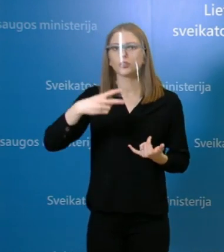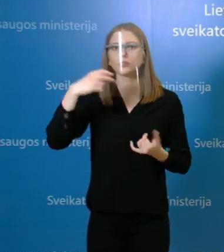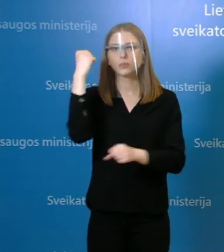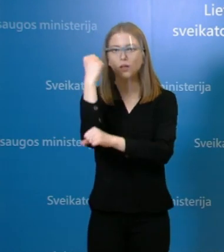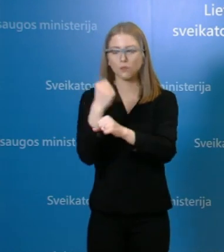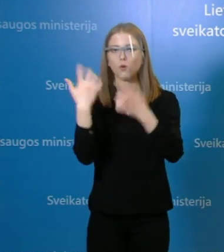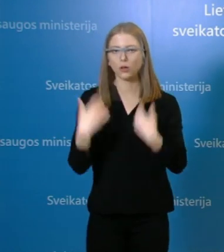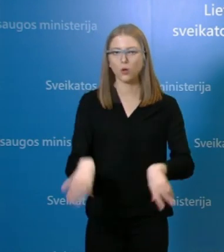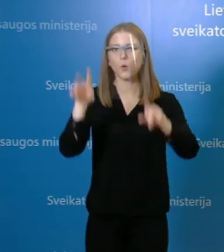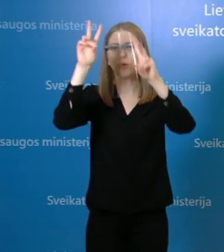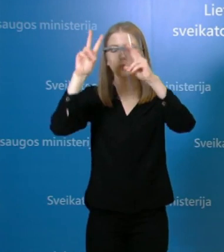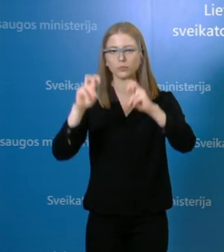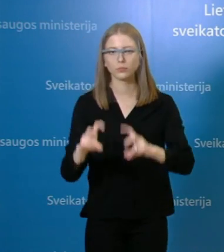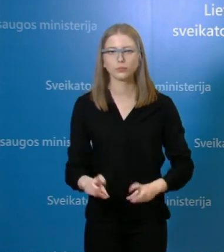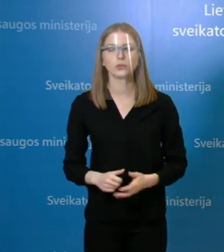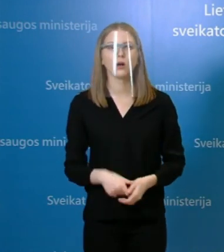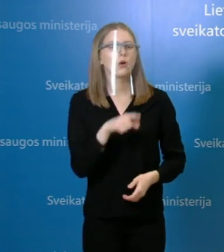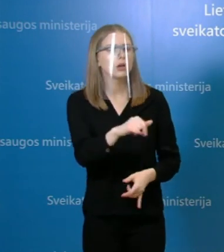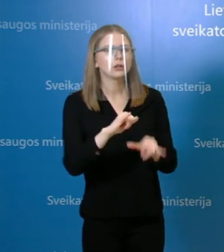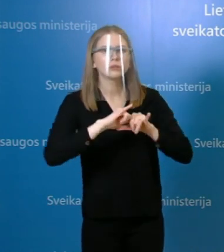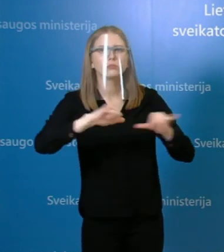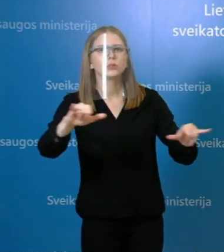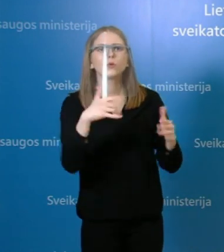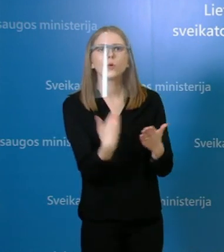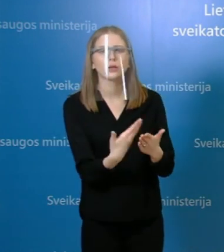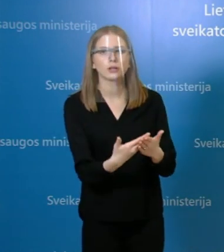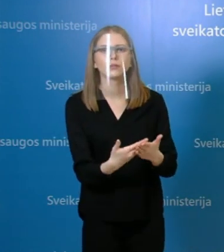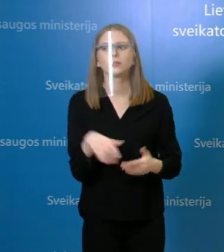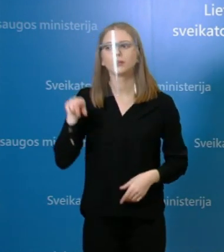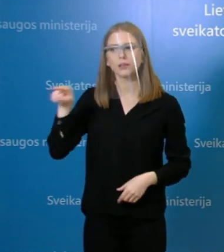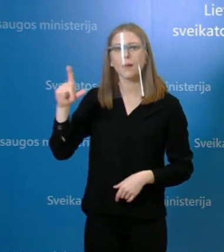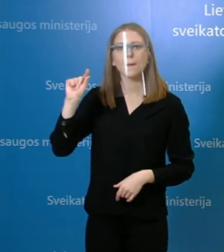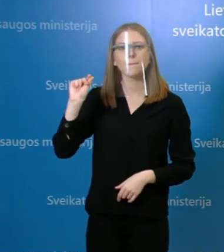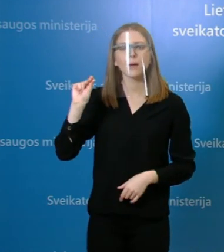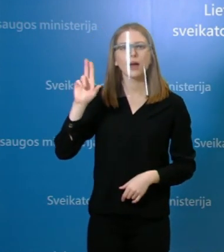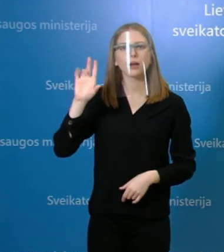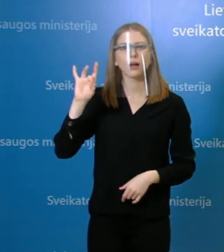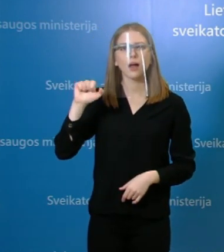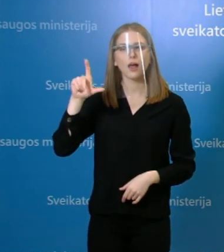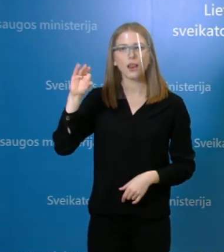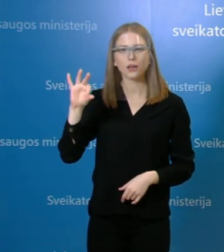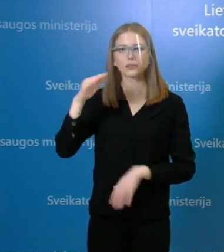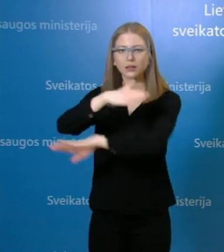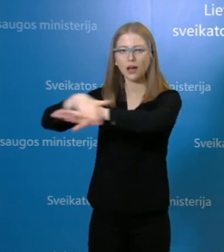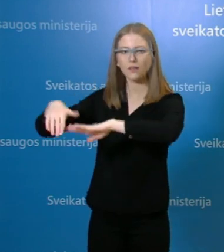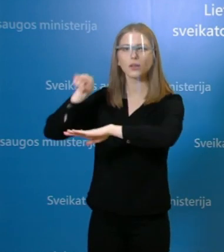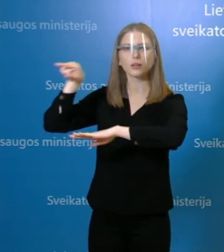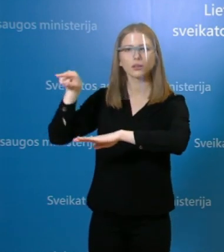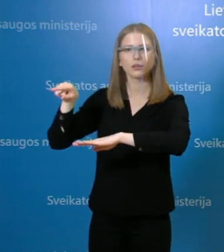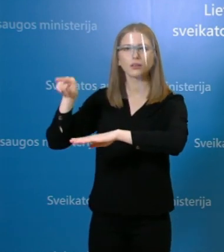Tai, kaip ir minėjau, protrukės galima įsiesi su židinių pergalės gatvėje, bet asmeniui, kuris